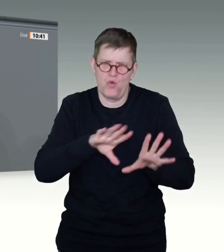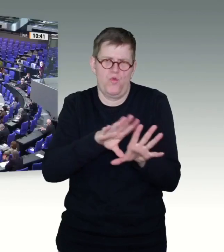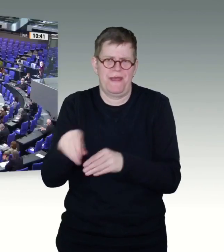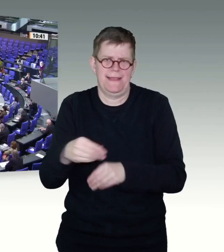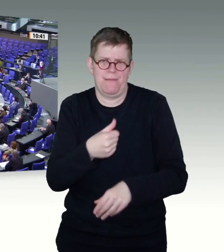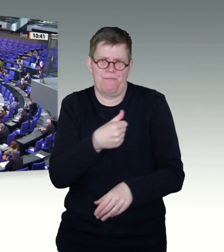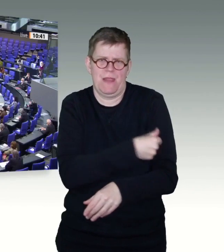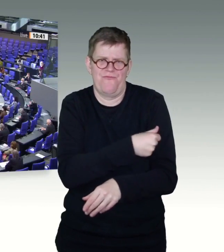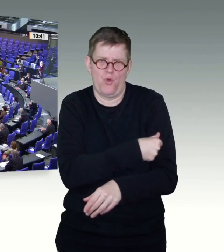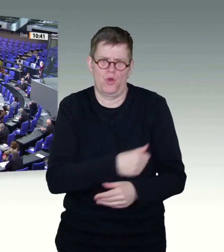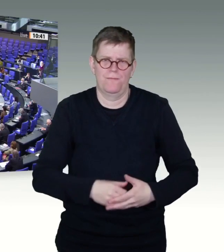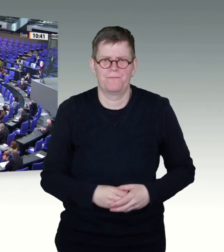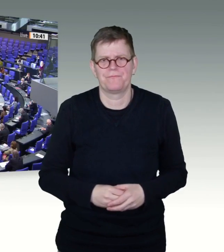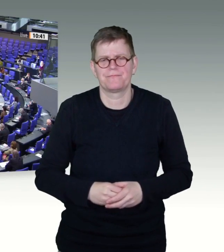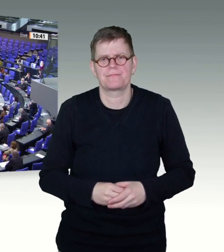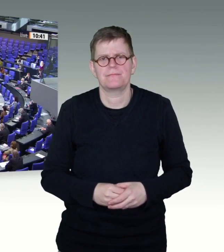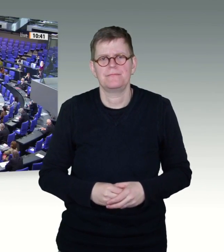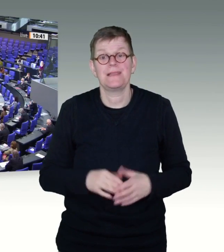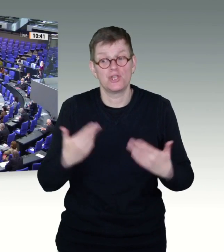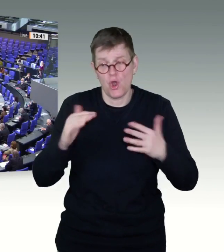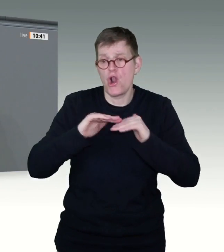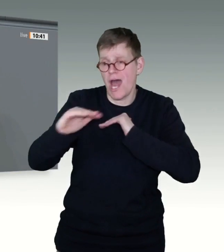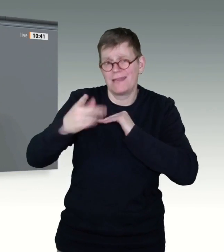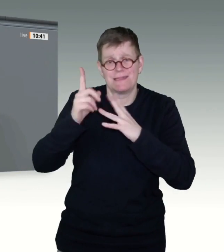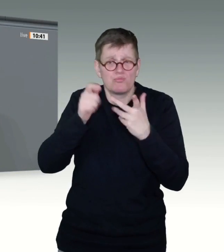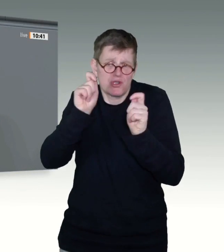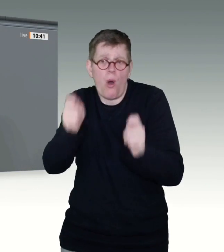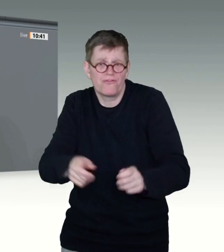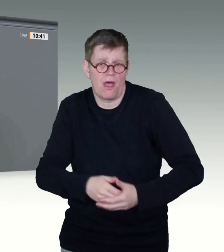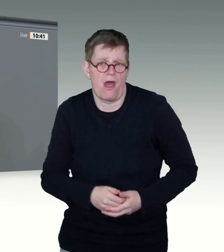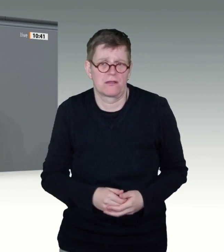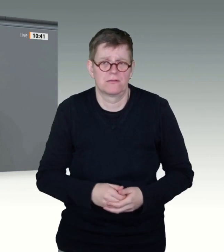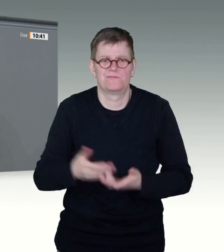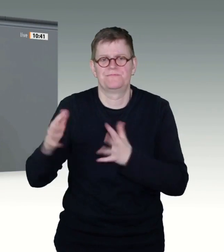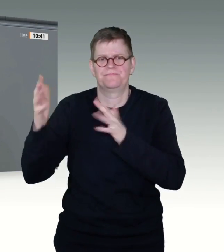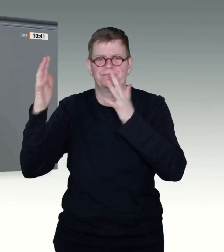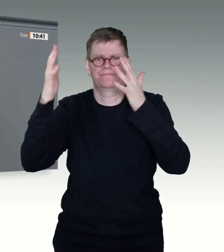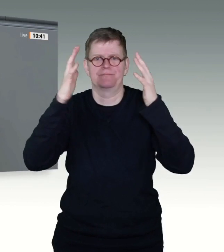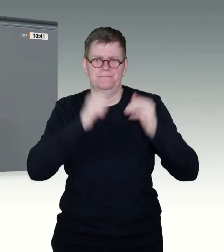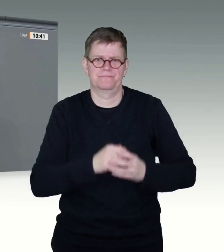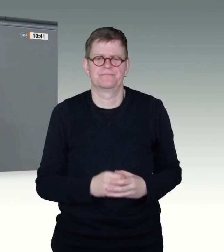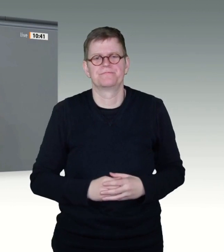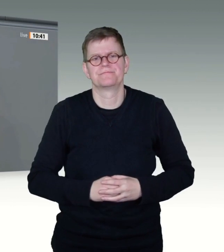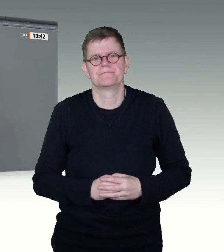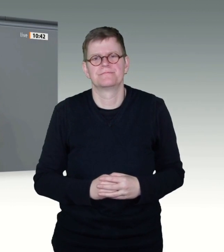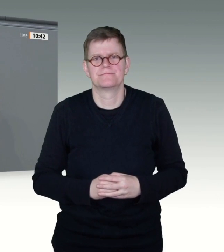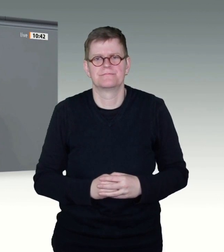Wenn bürokratische Kleinkariertheit und Diskussionen über Vergütungen, digitale Impfverfassungen, seitenlange